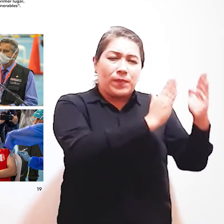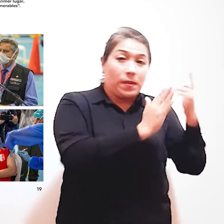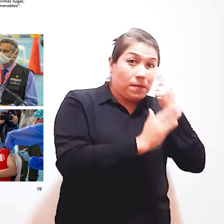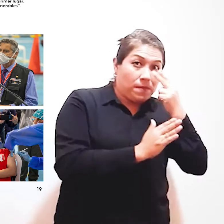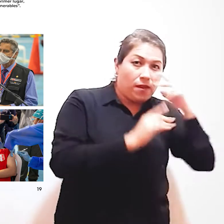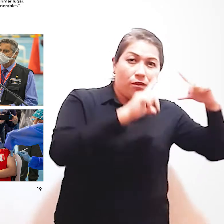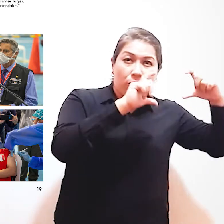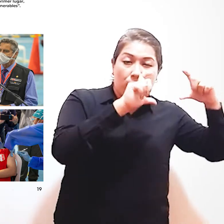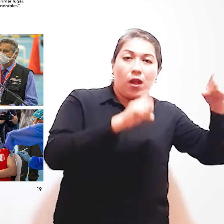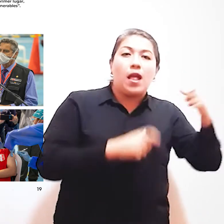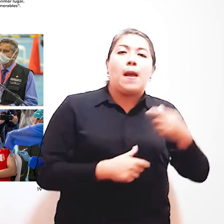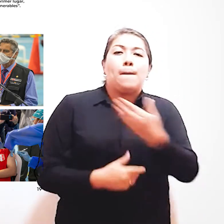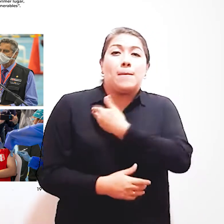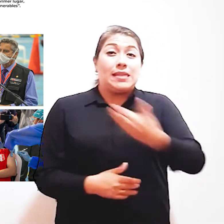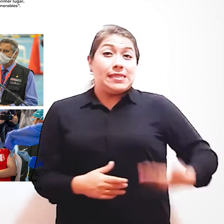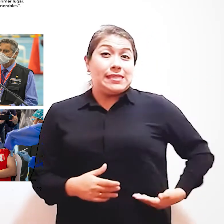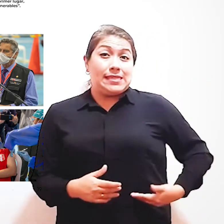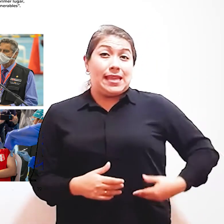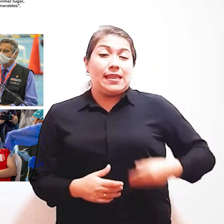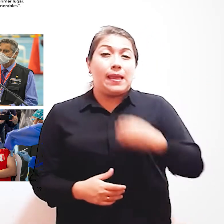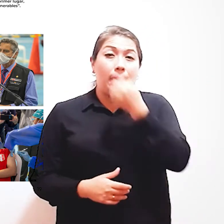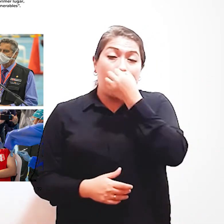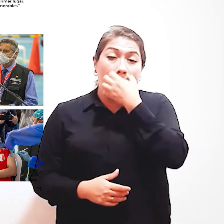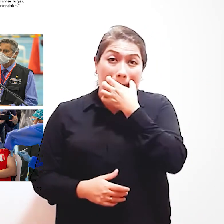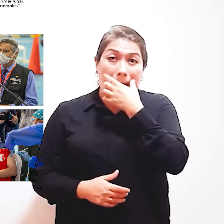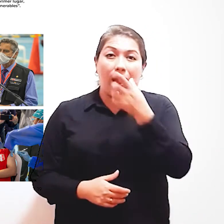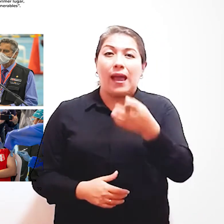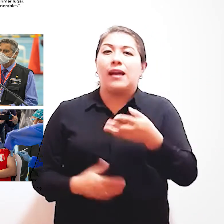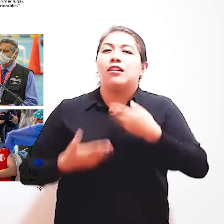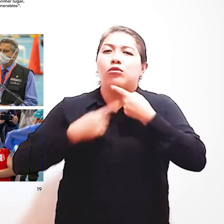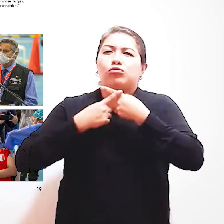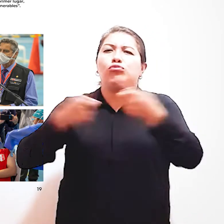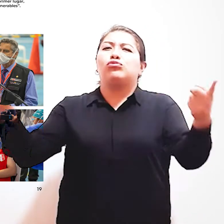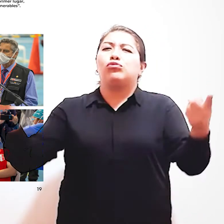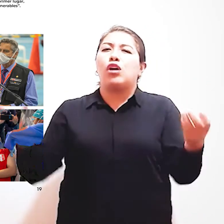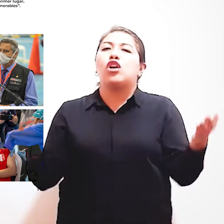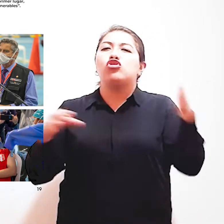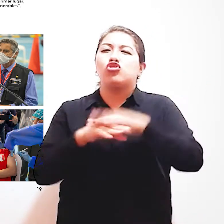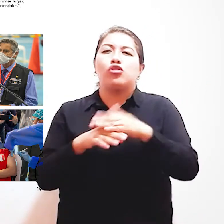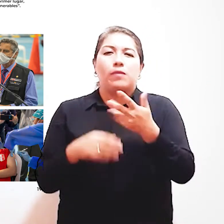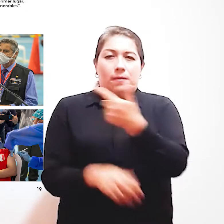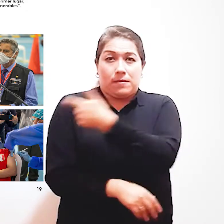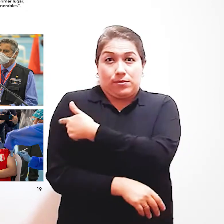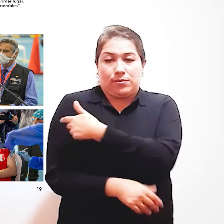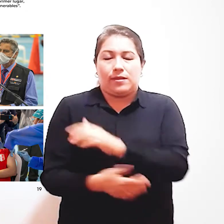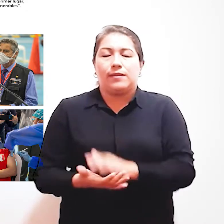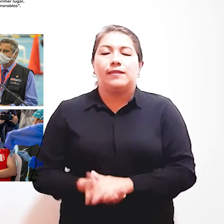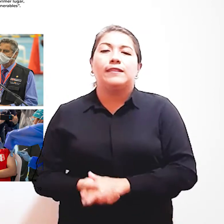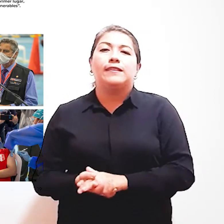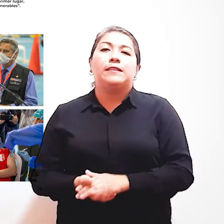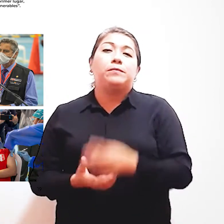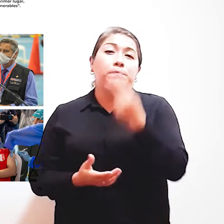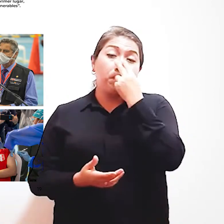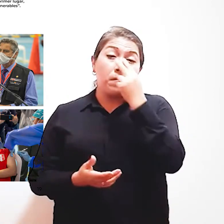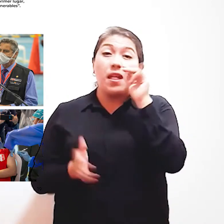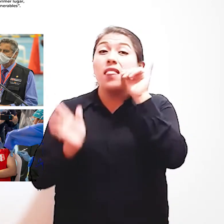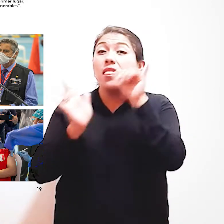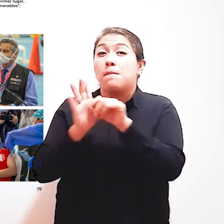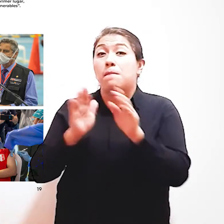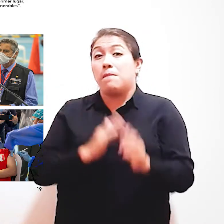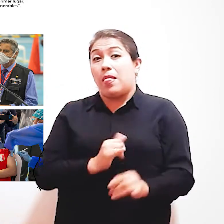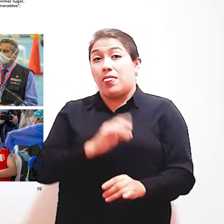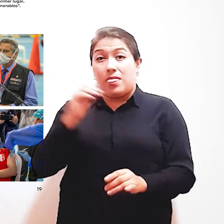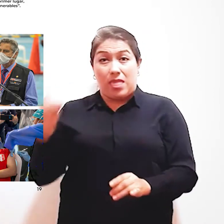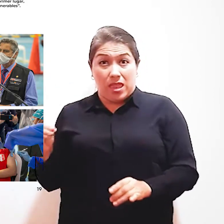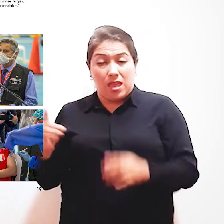presidente del Perú Francisco Sagasti Dando declaraciones Sobre la vacunación En imagen inferior